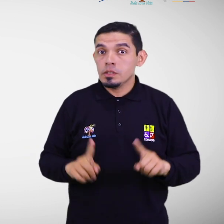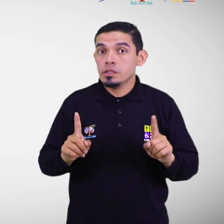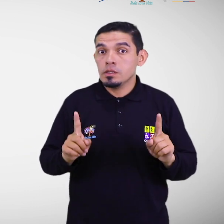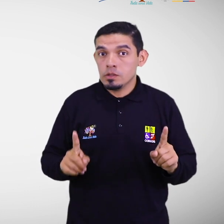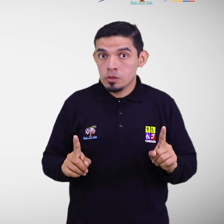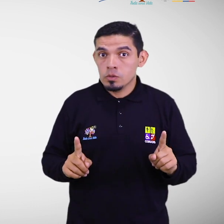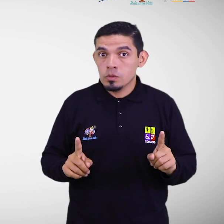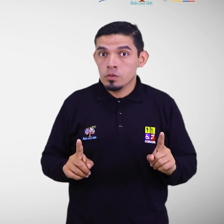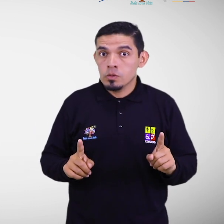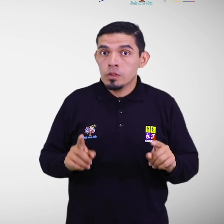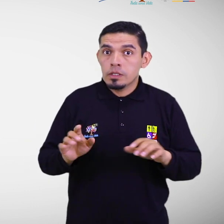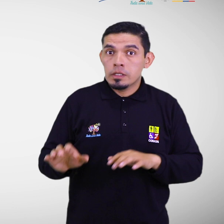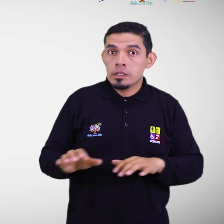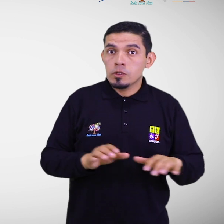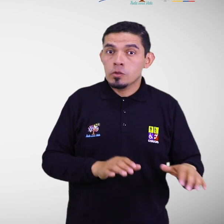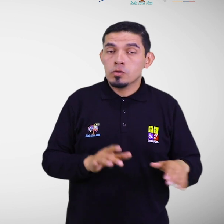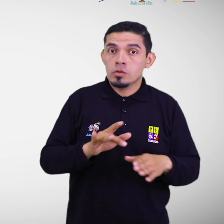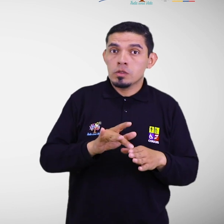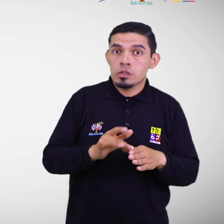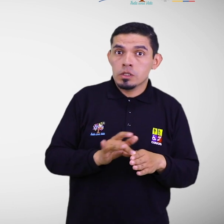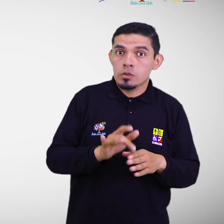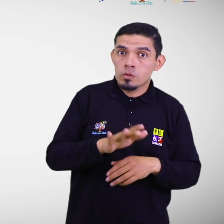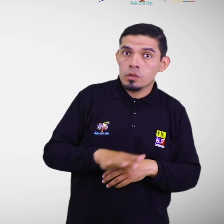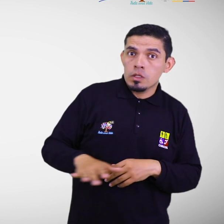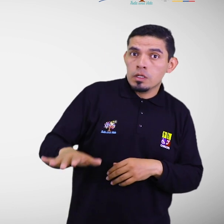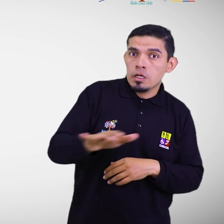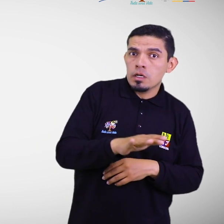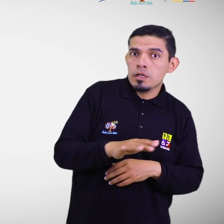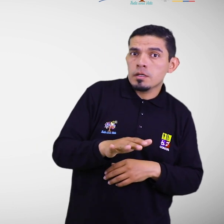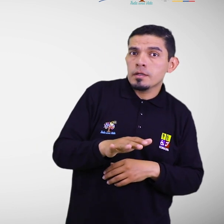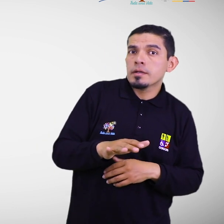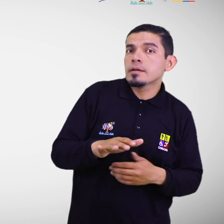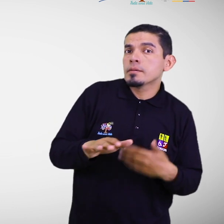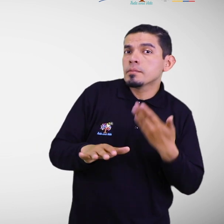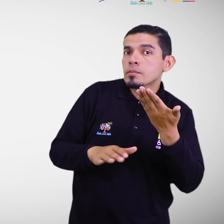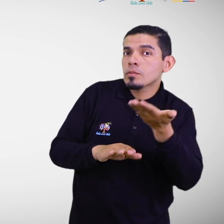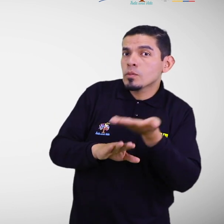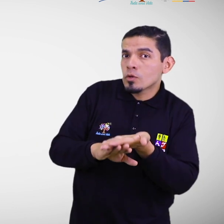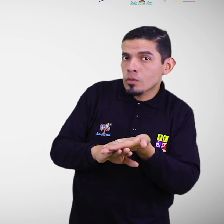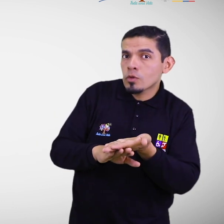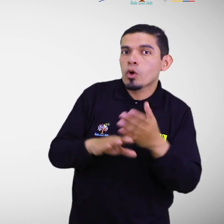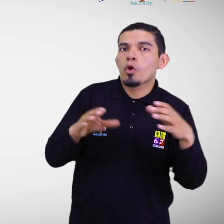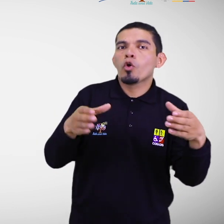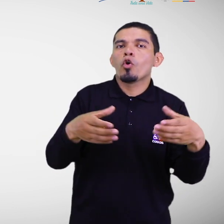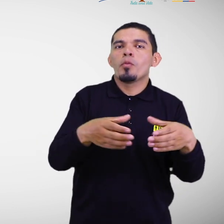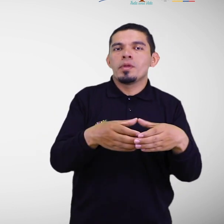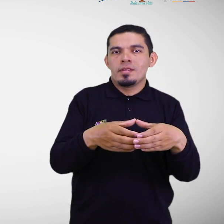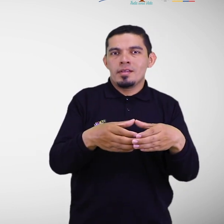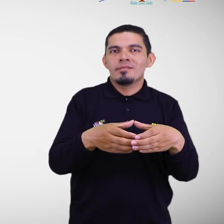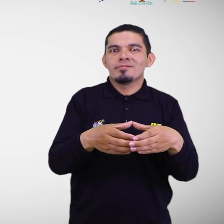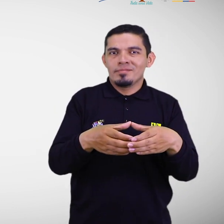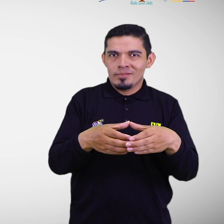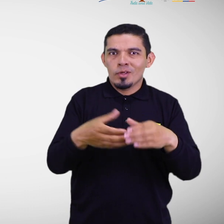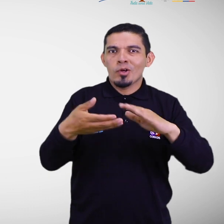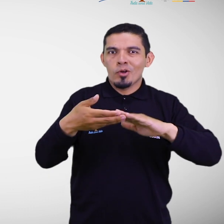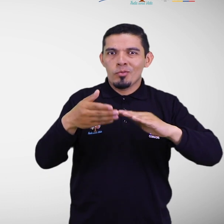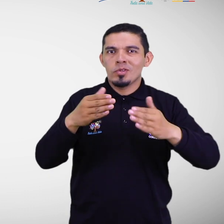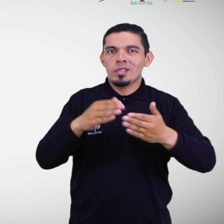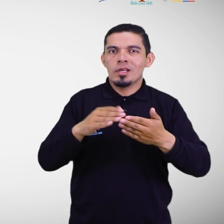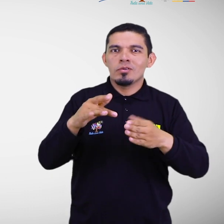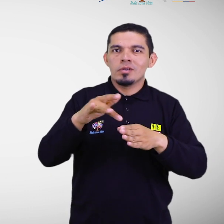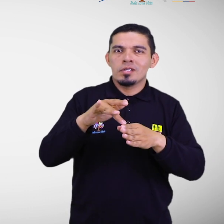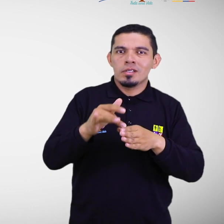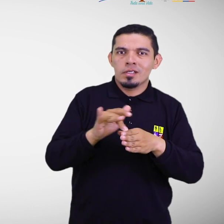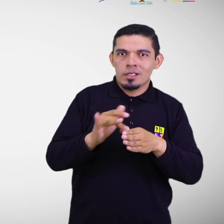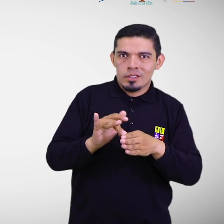para efectos de gestionar los riesgos en el territorio. Se propone crear comités comunitarios de gestión de riesgos bajo el